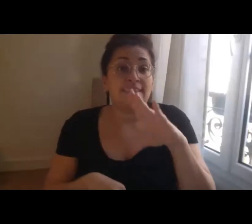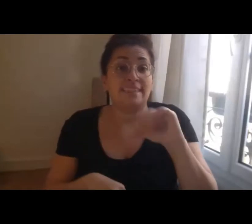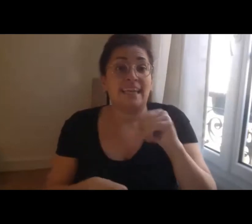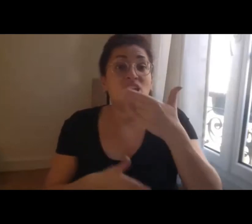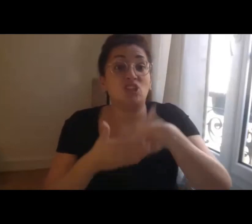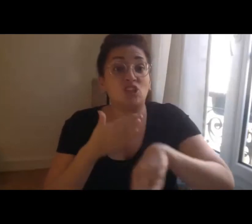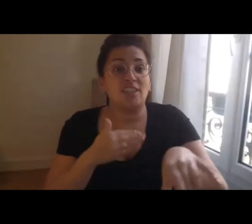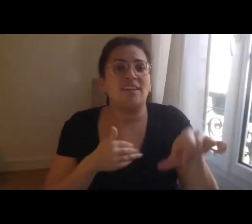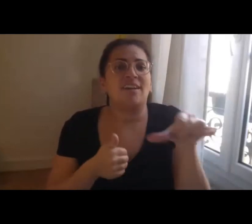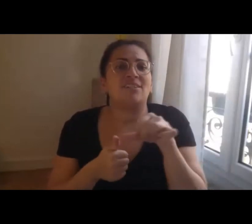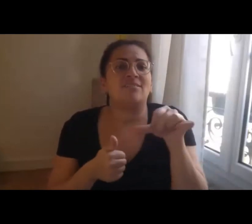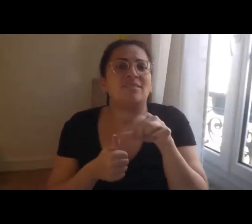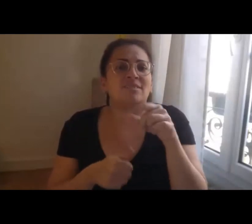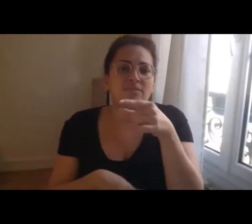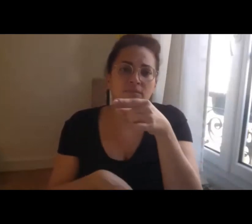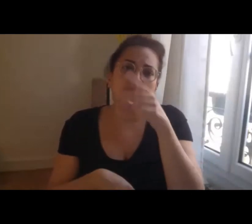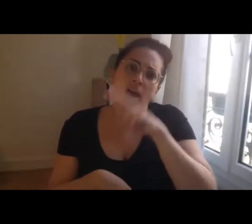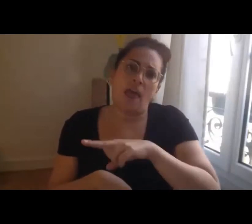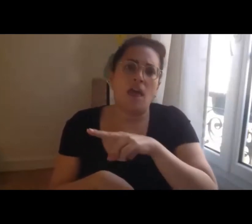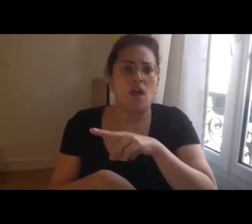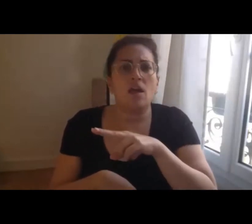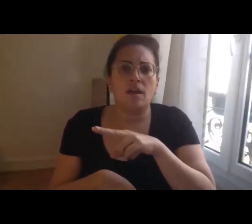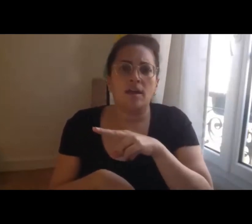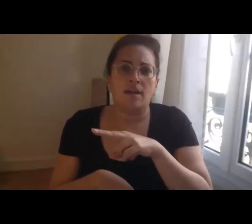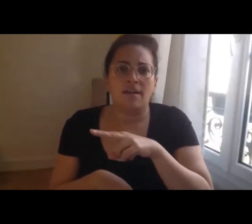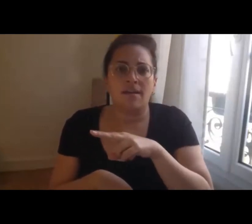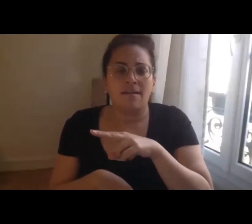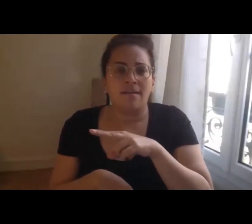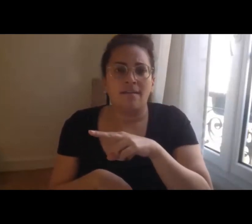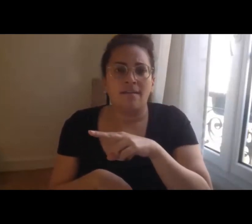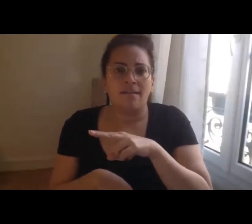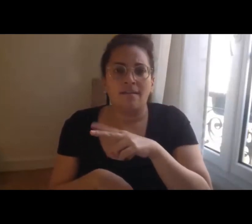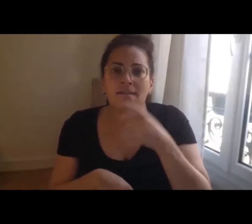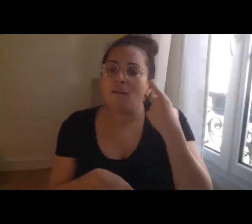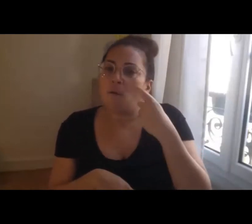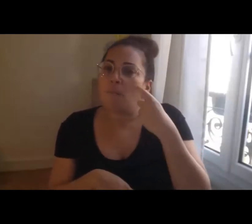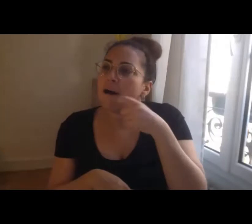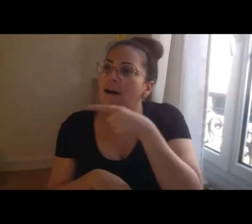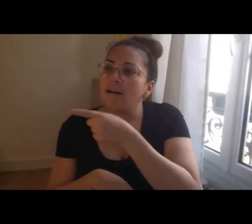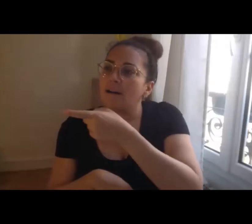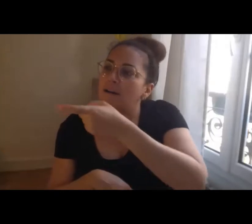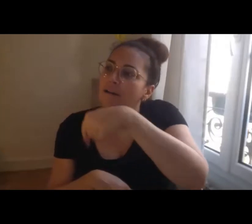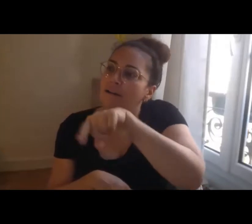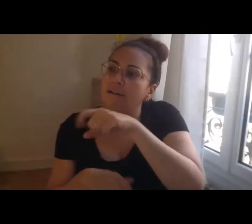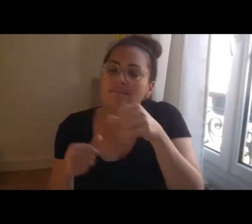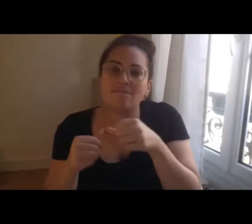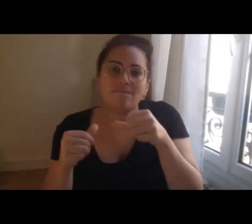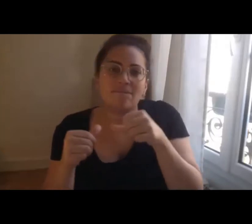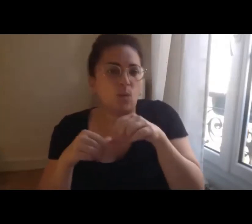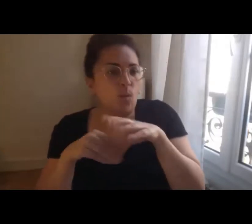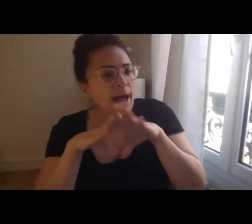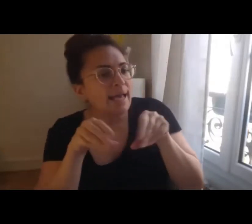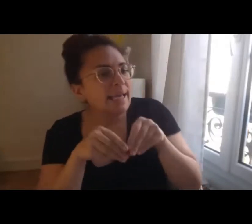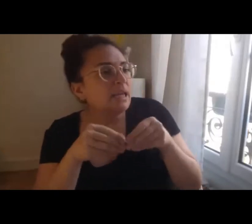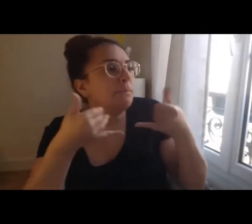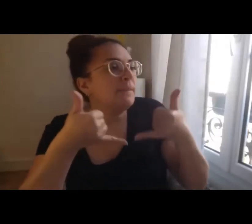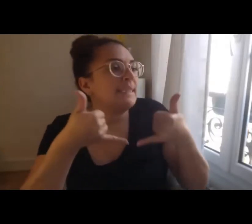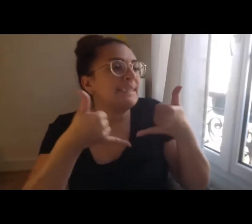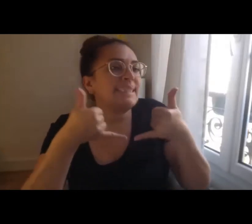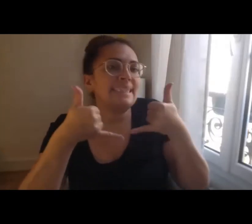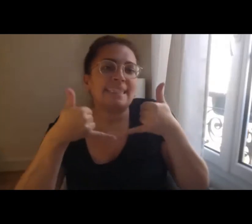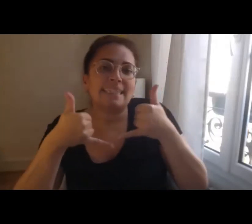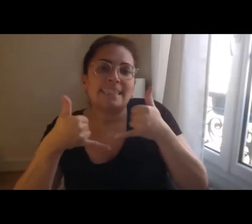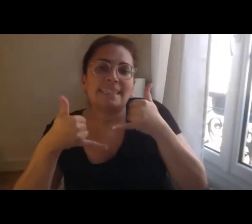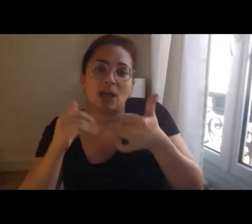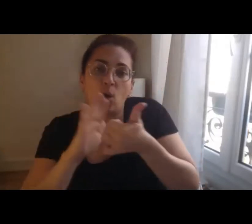a pu confier finalement à nos équipes pour dire que